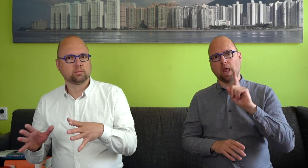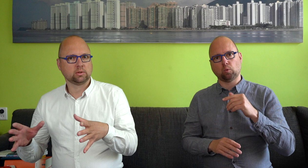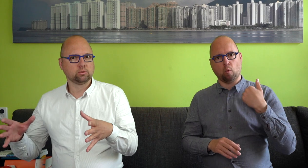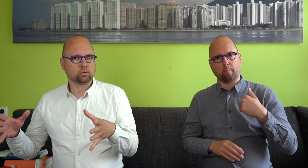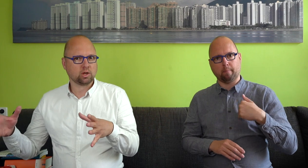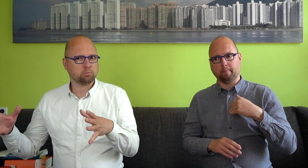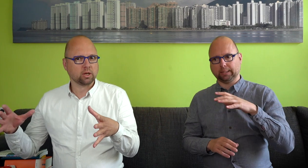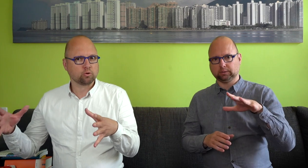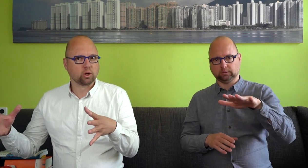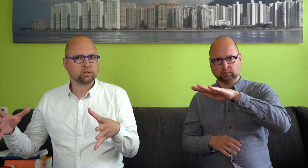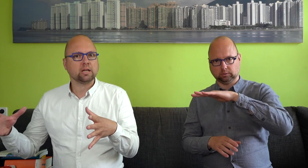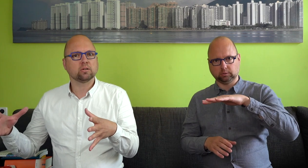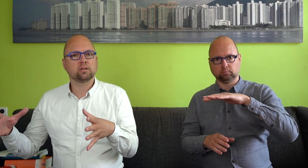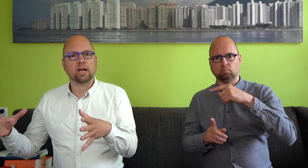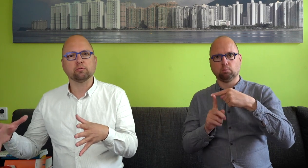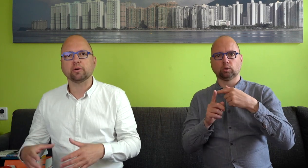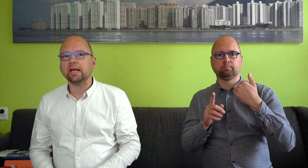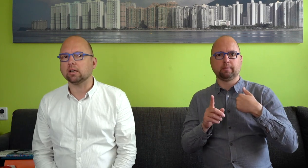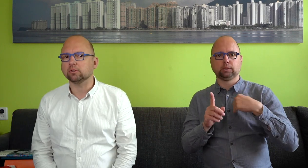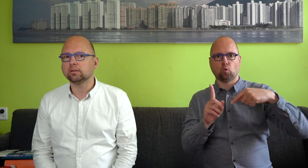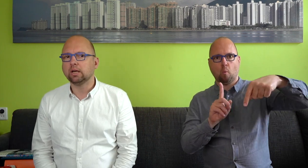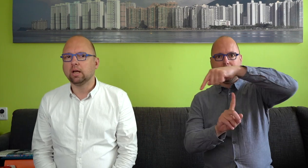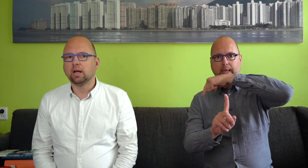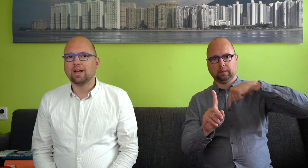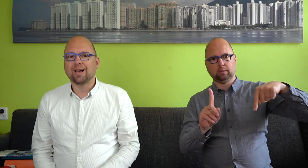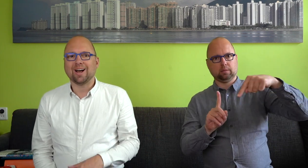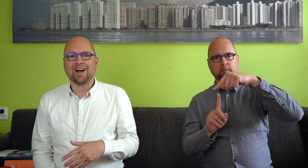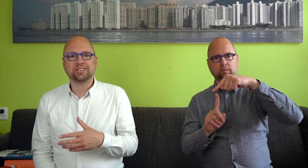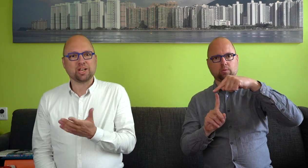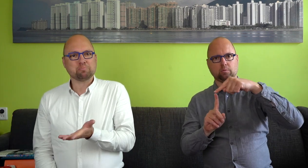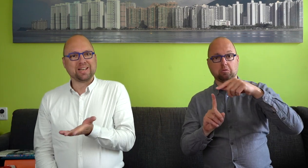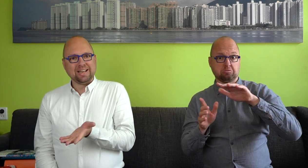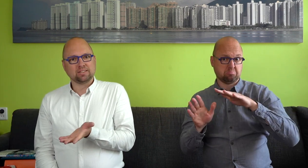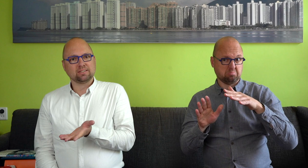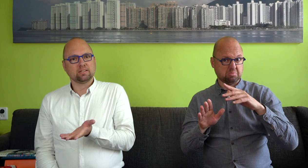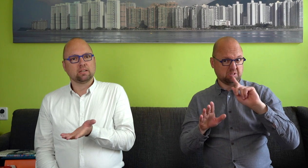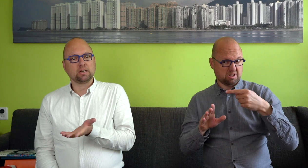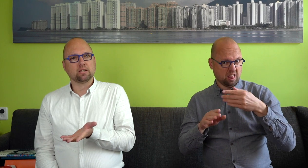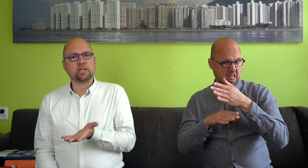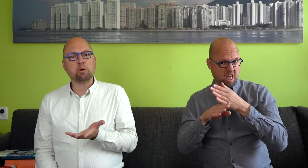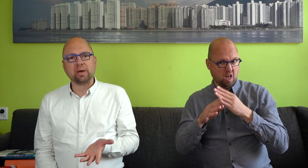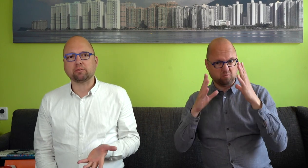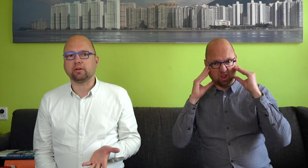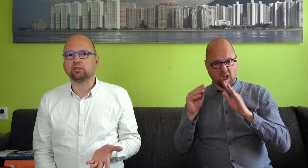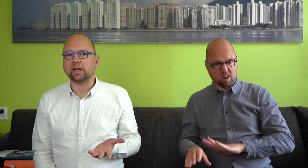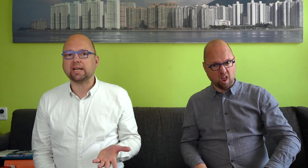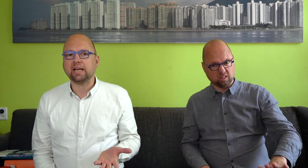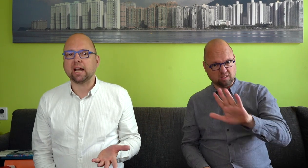Dus om dan toch al snel de helft van Nederland. Als je dat bedenkt, dat die impact van zo'n erkenning